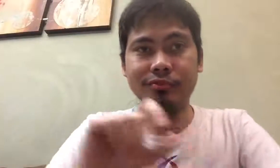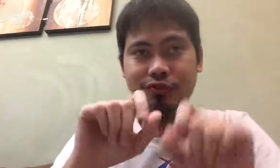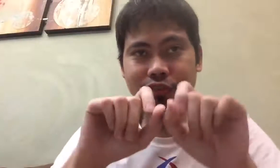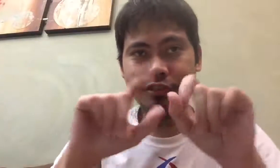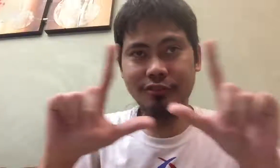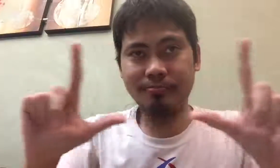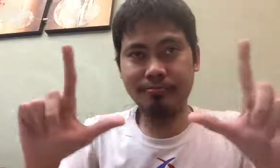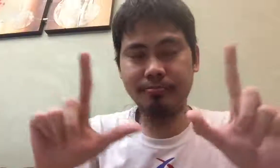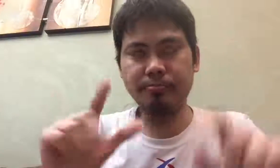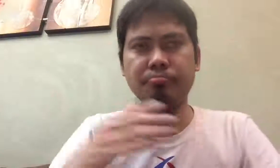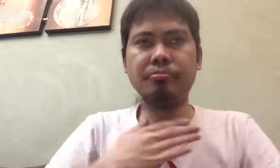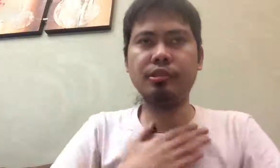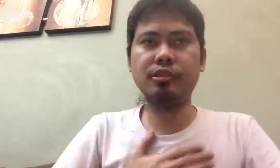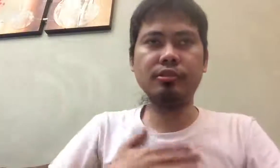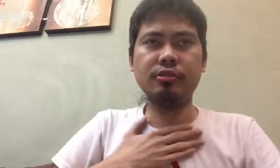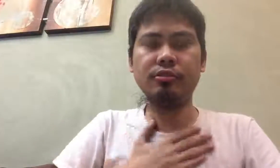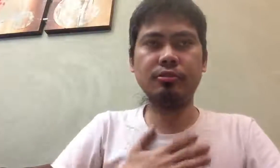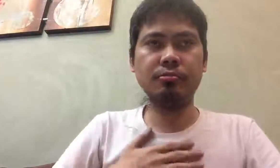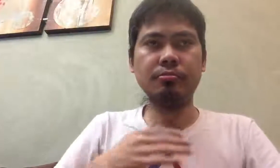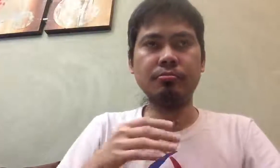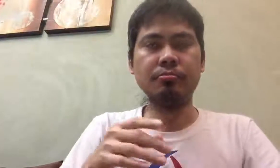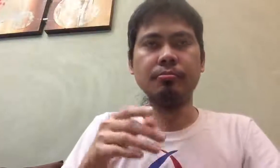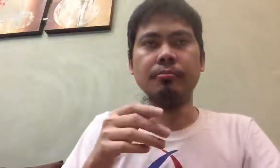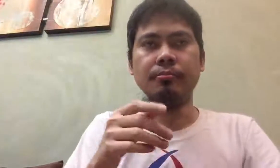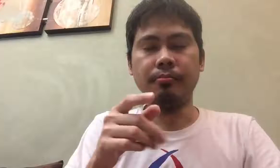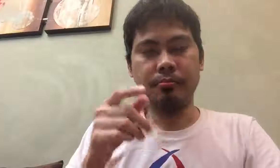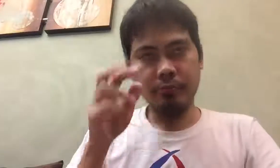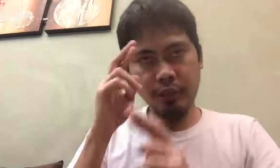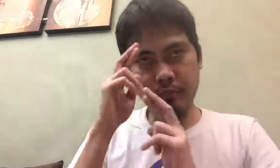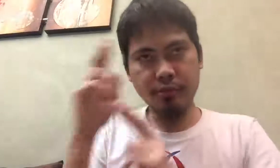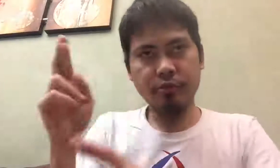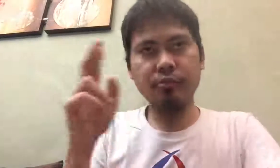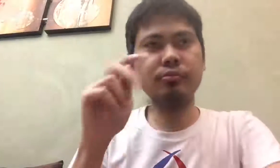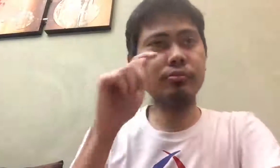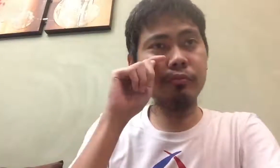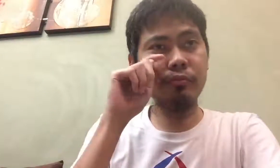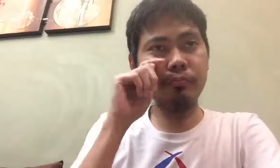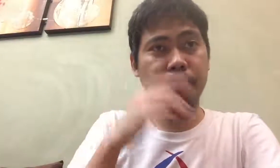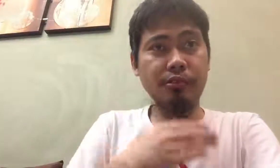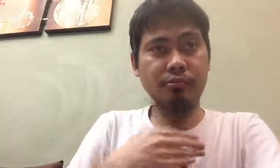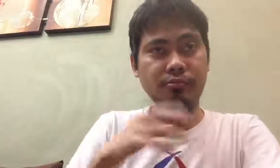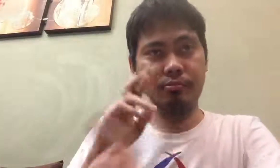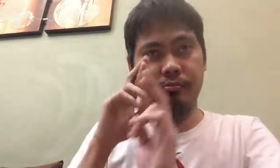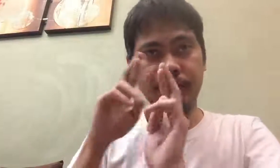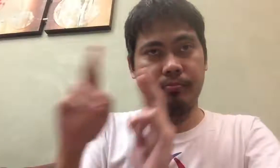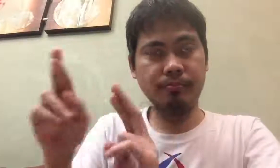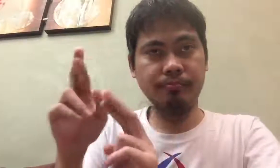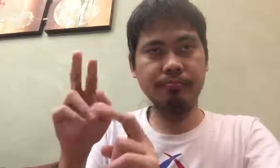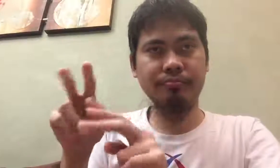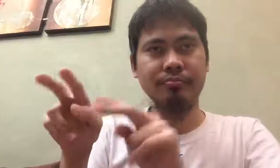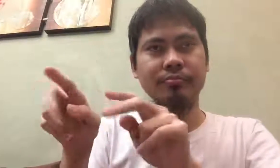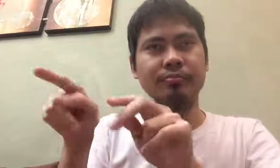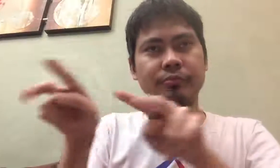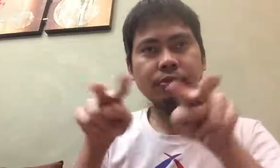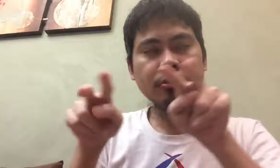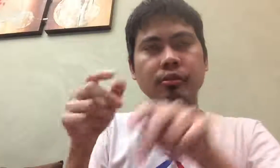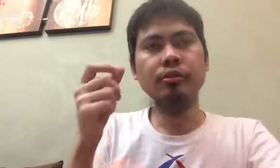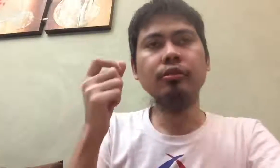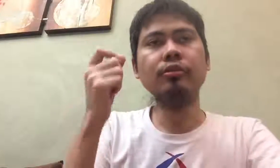Ito ang check point Dito sa Google Expressway Pero ayaw nga sa joint task force 24 oras Tawa nilang magiging